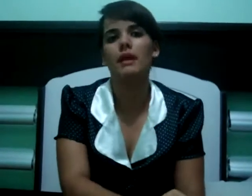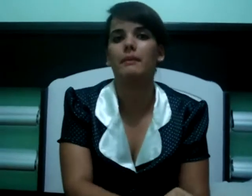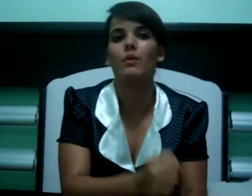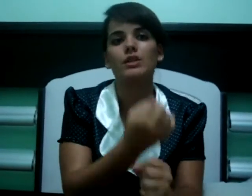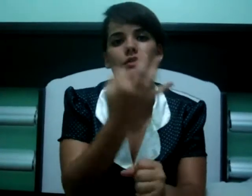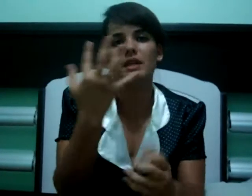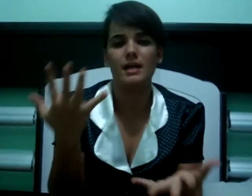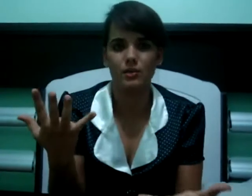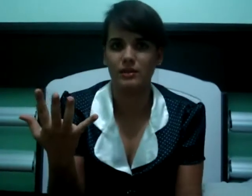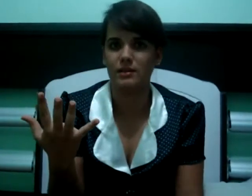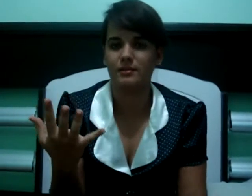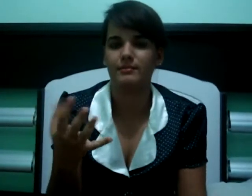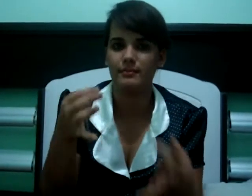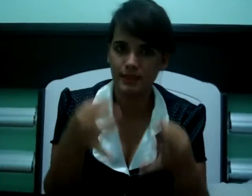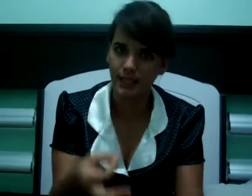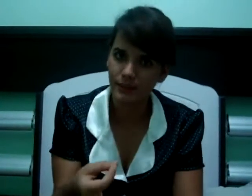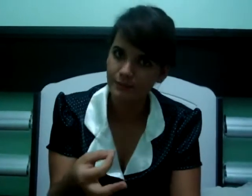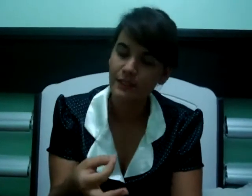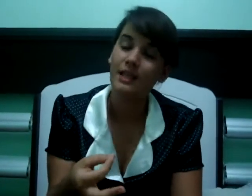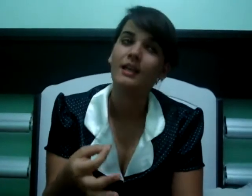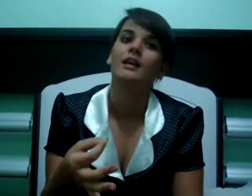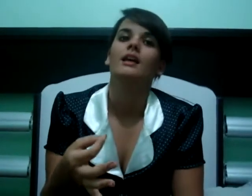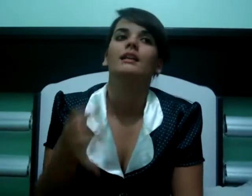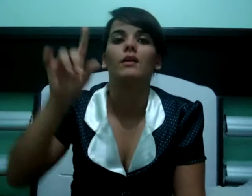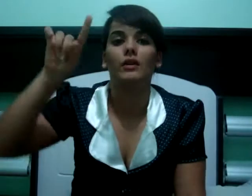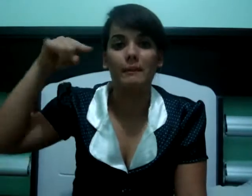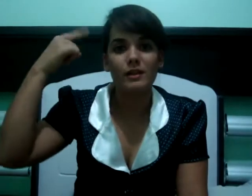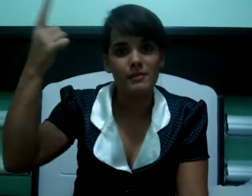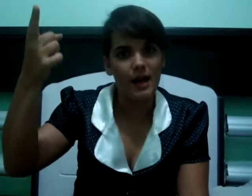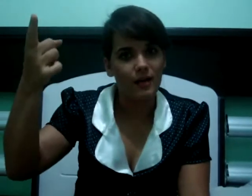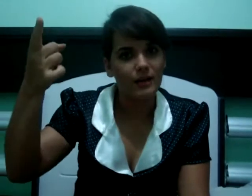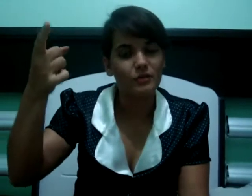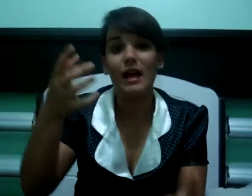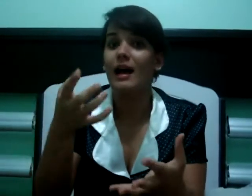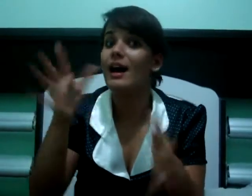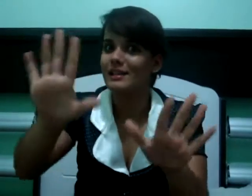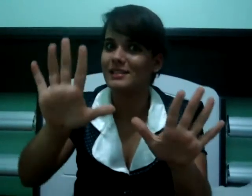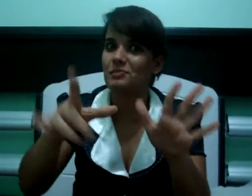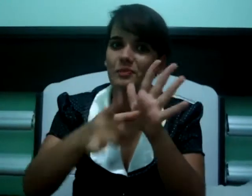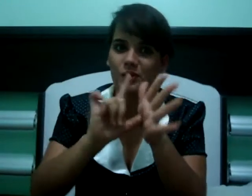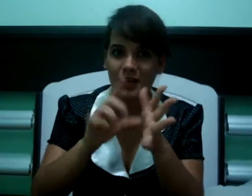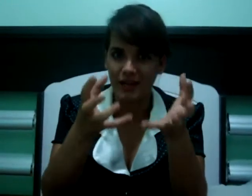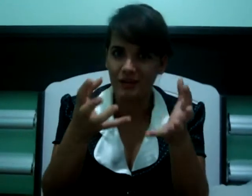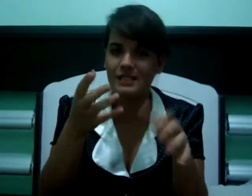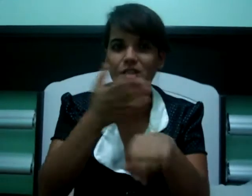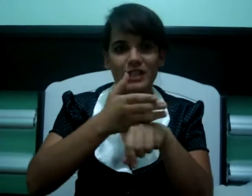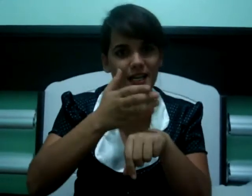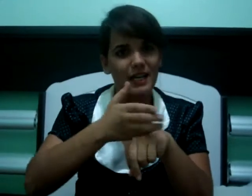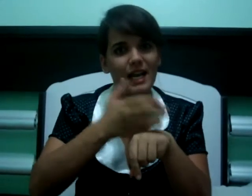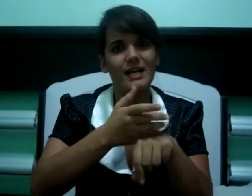também. Para quantificar as coisas. Certo? Então, na próxima aula, antes, o que eu quero? Que vocês treinem em